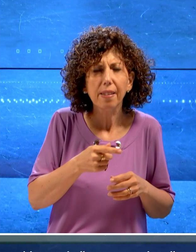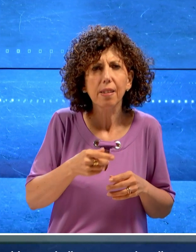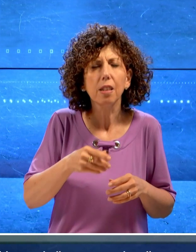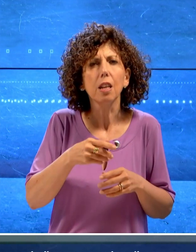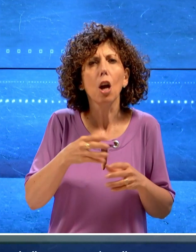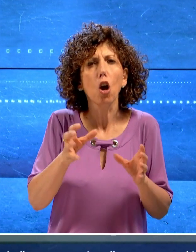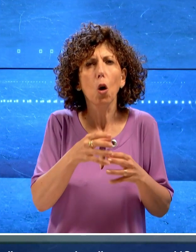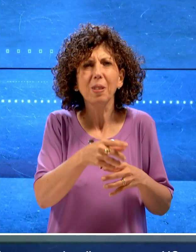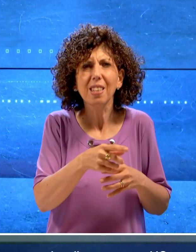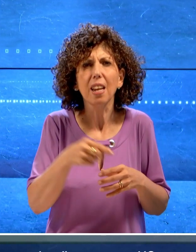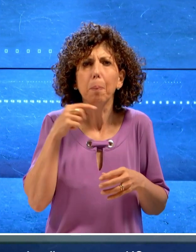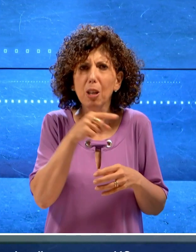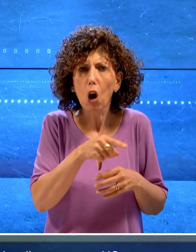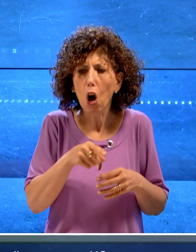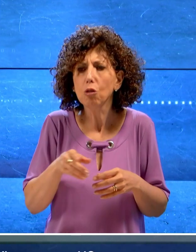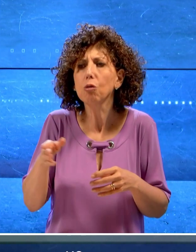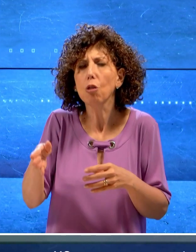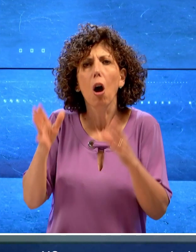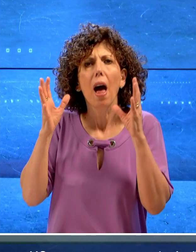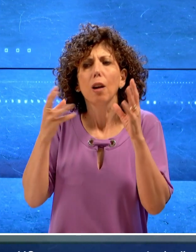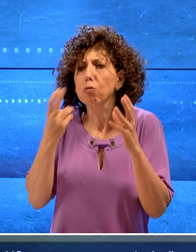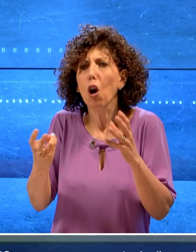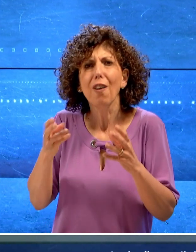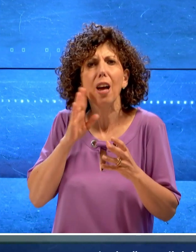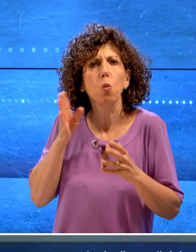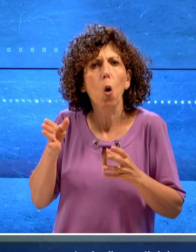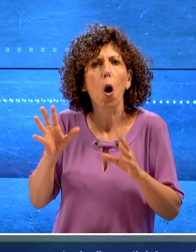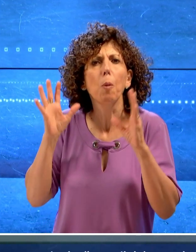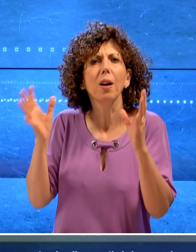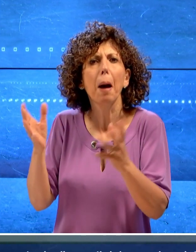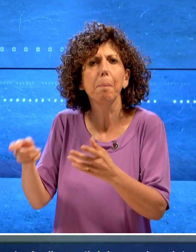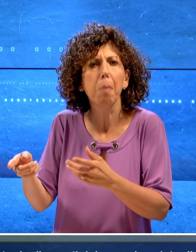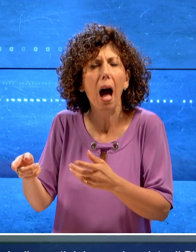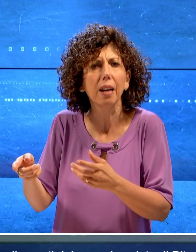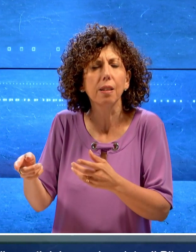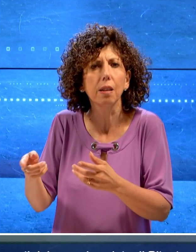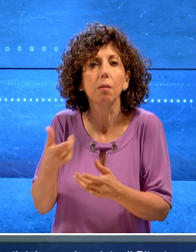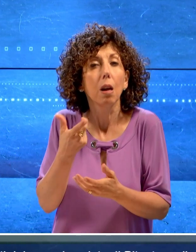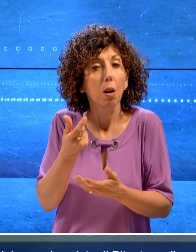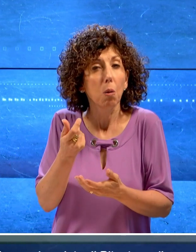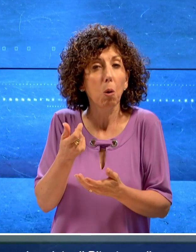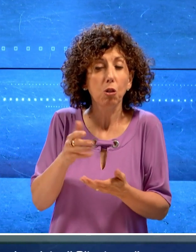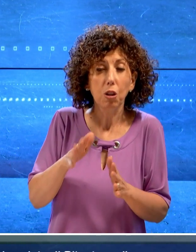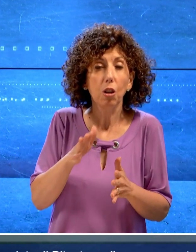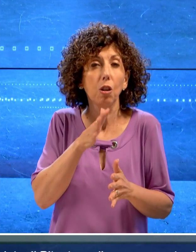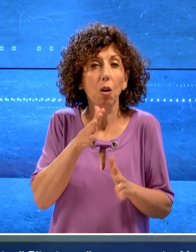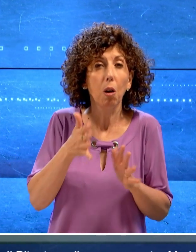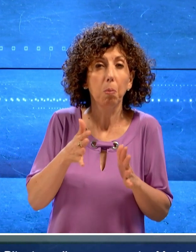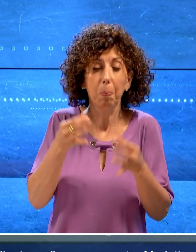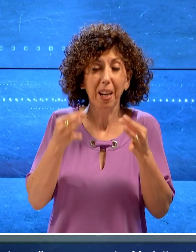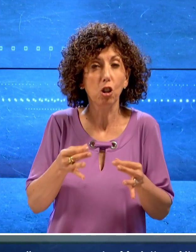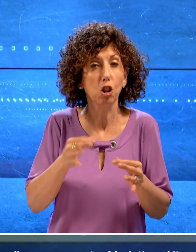commissariato di Bitonto nelle campagne limitrofe il bottino è ancora da quantificare con